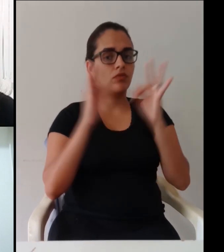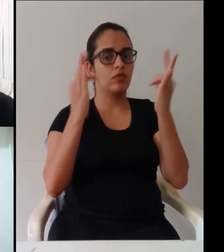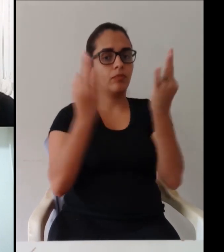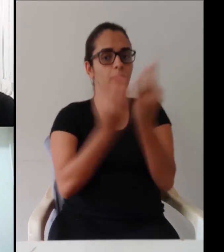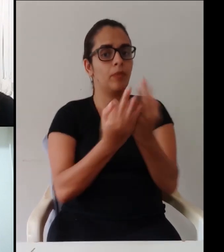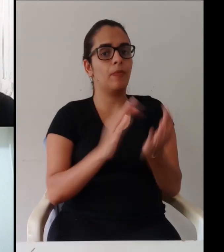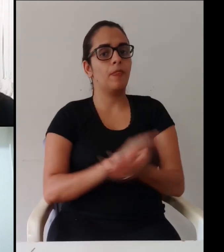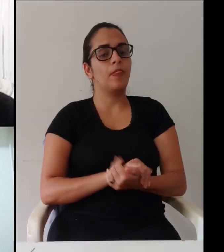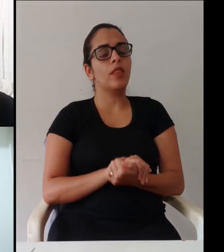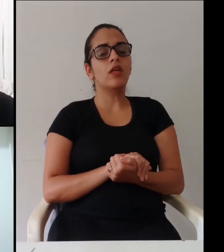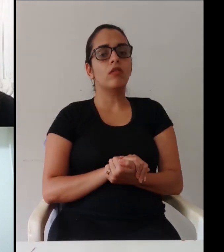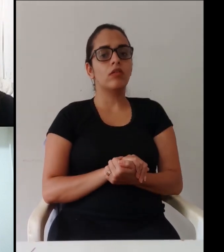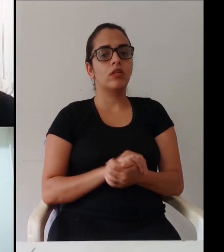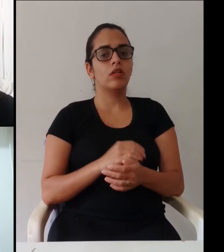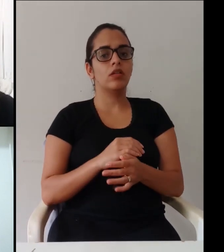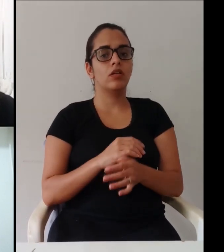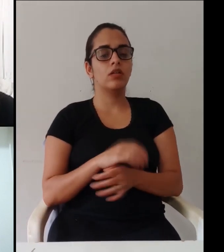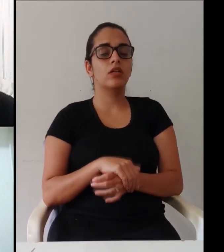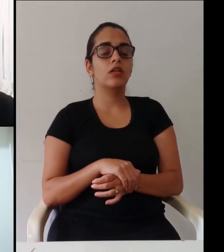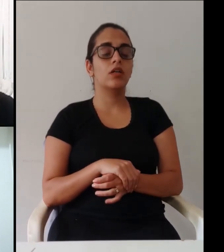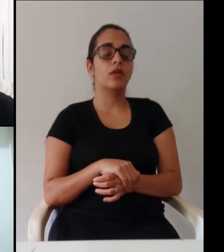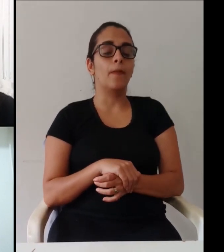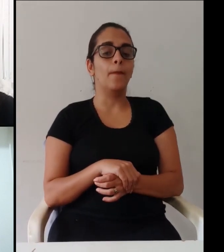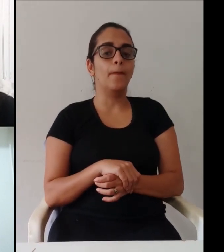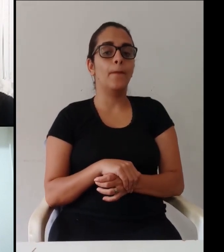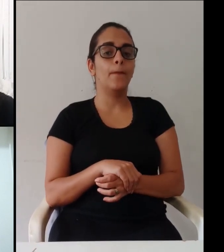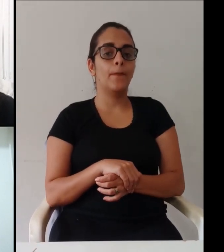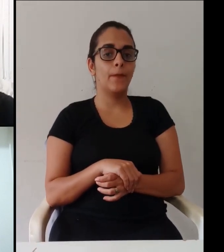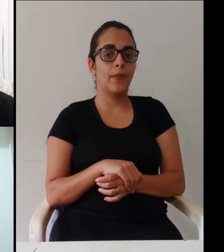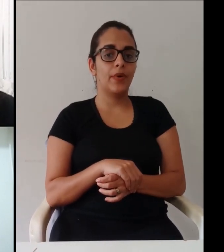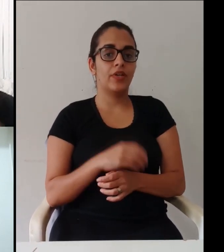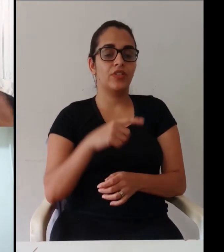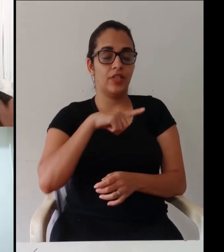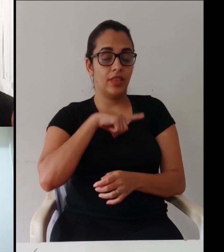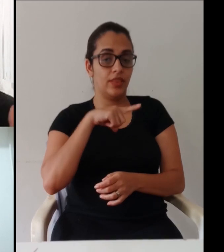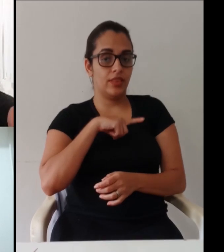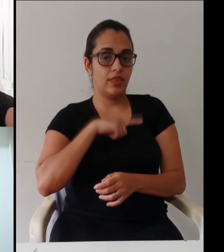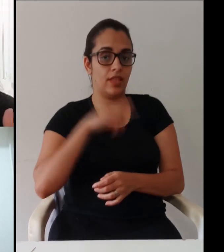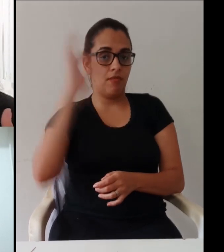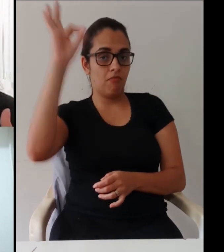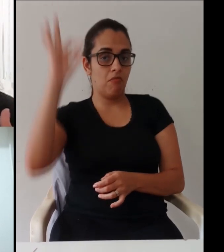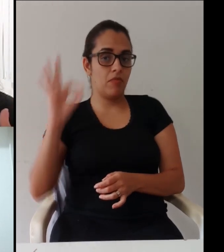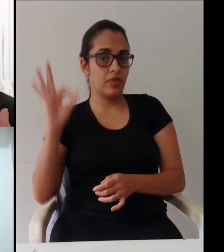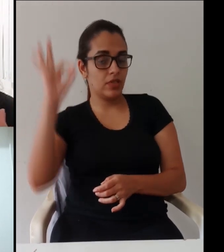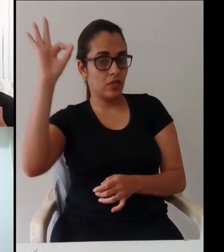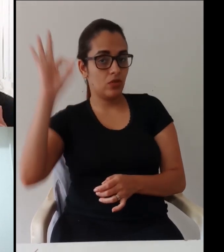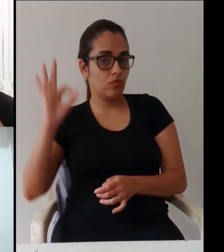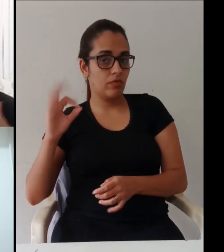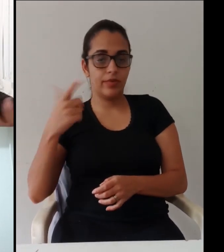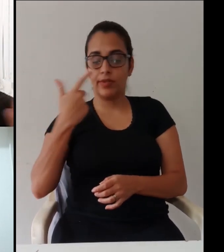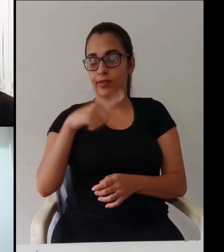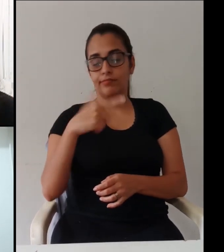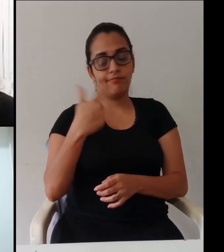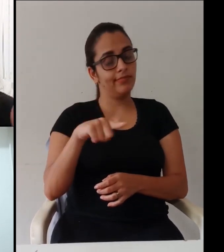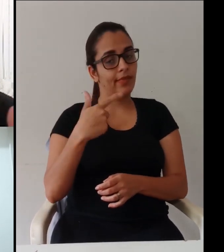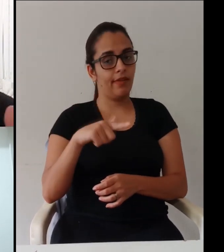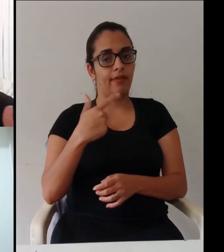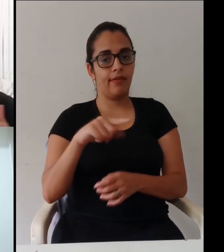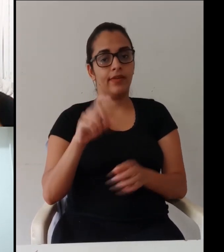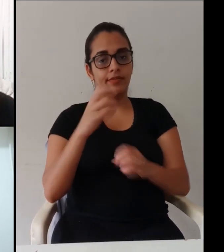nossas lideranças estudantis fizeram contatos com os vizinhos familiares que marcava mãe pai de aluno então